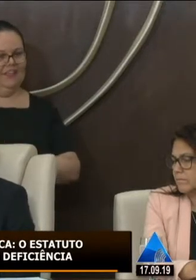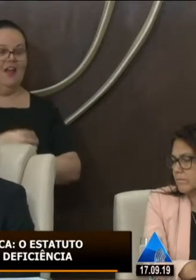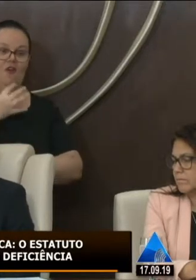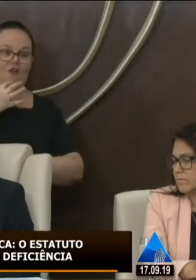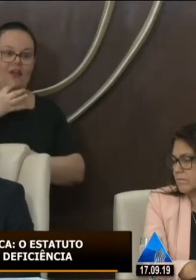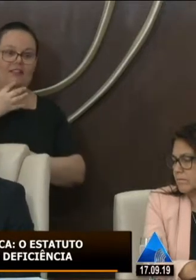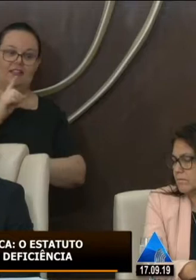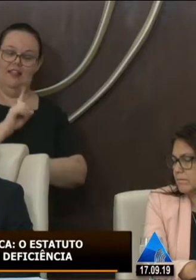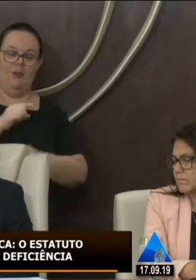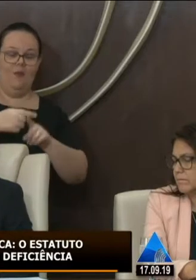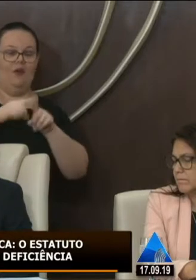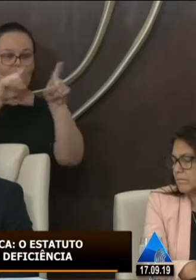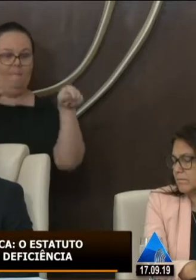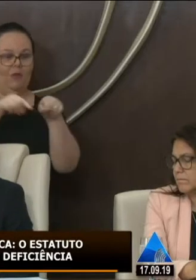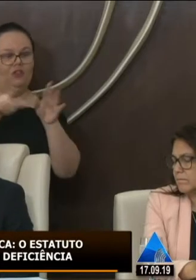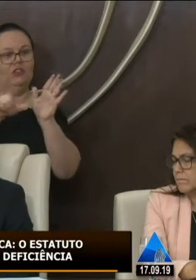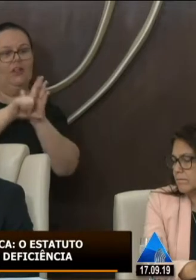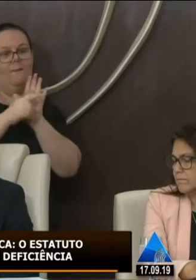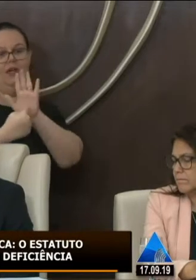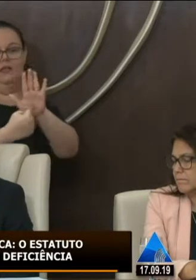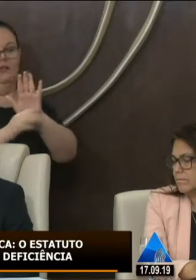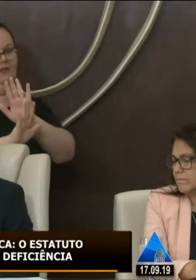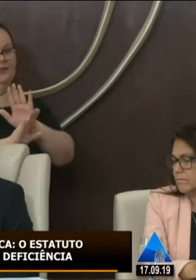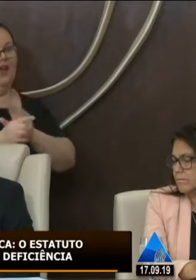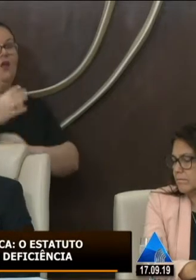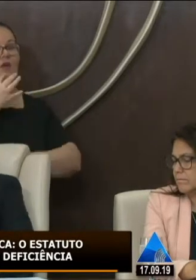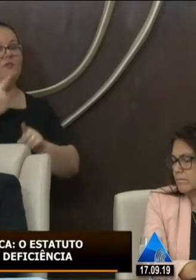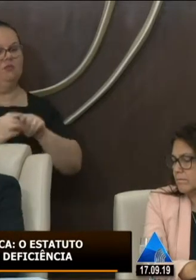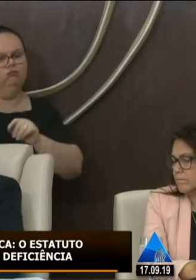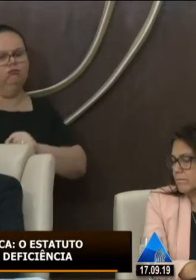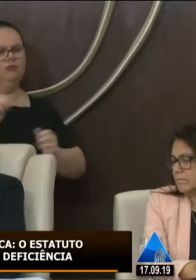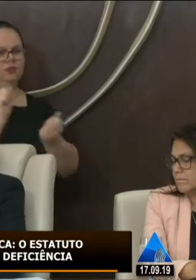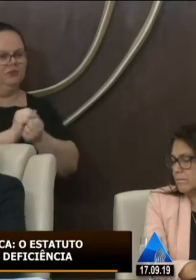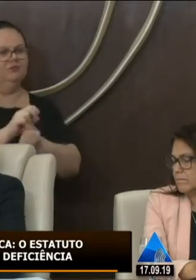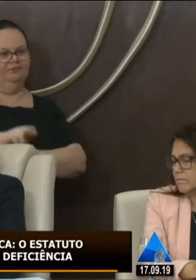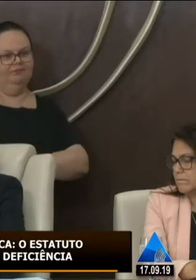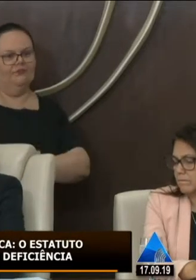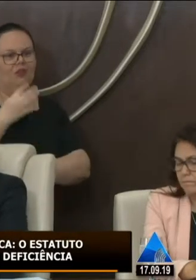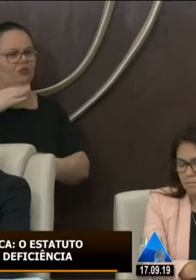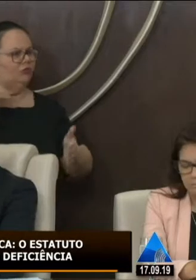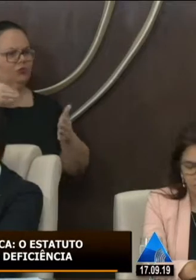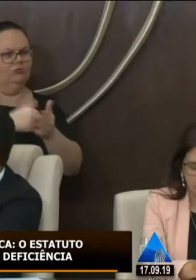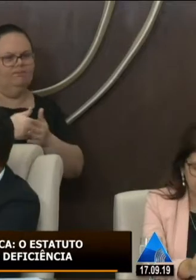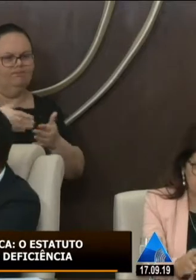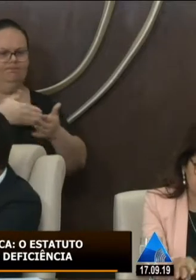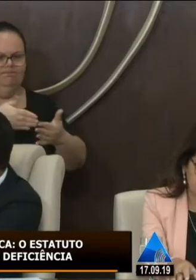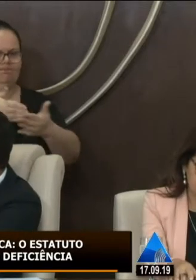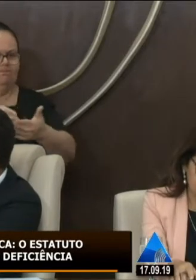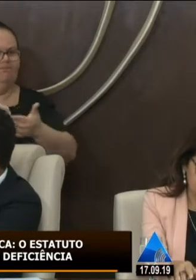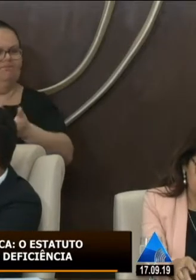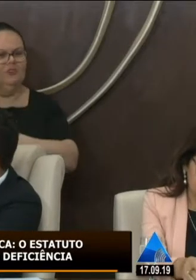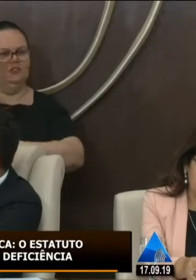conheço na pele porque passo por isso diariamente diariamente então conheço todas as limitações as